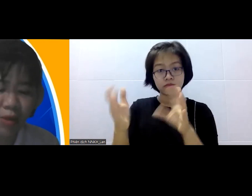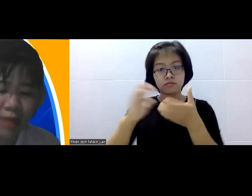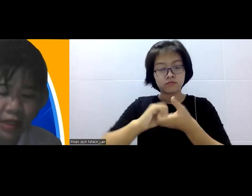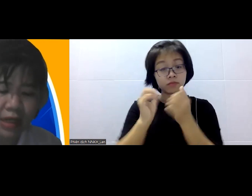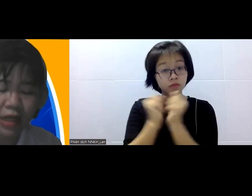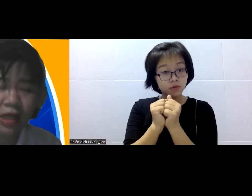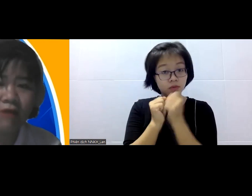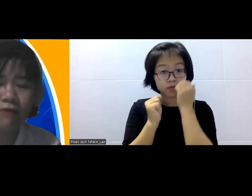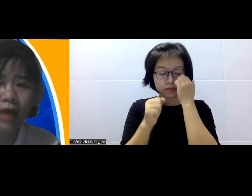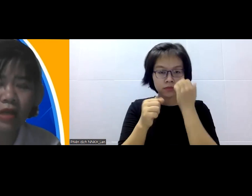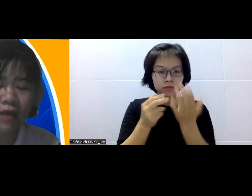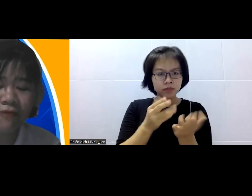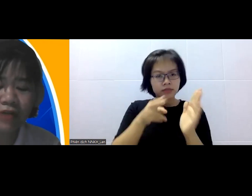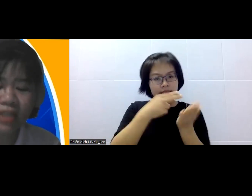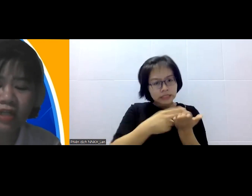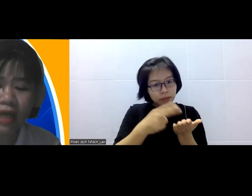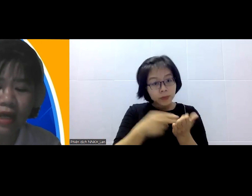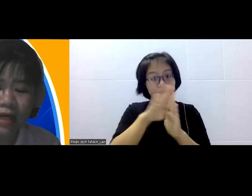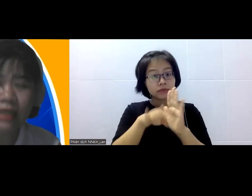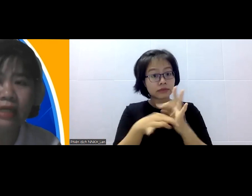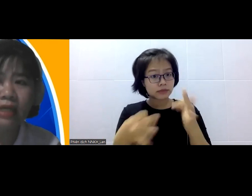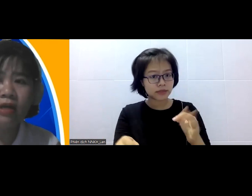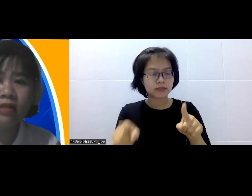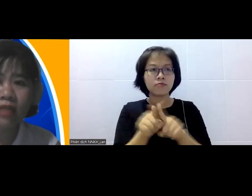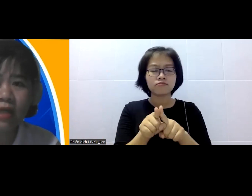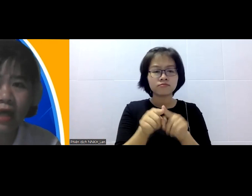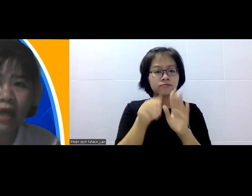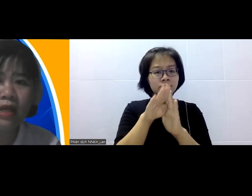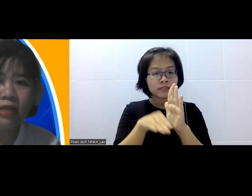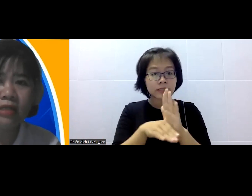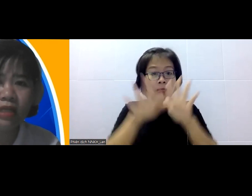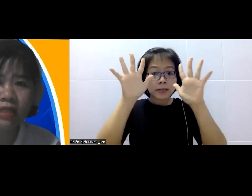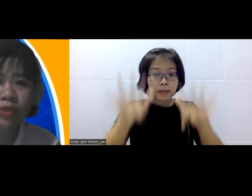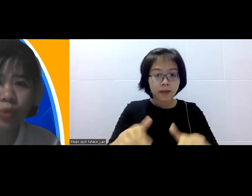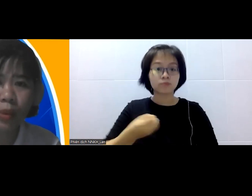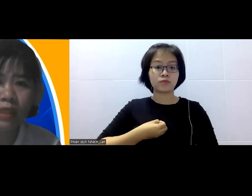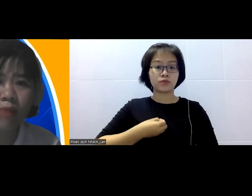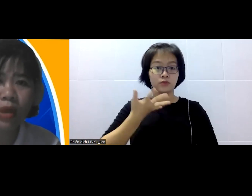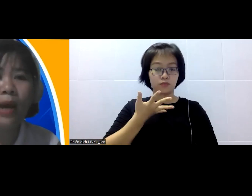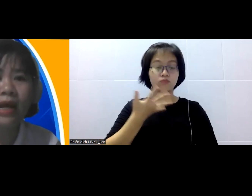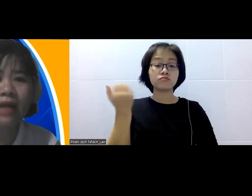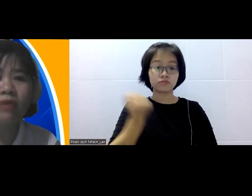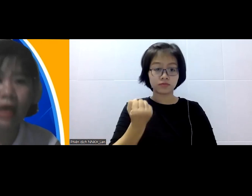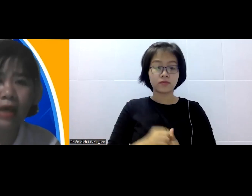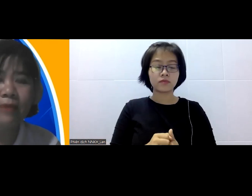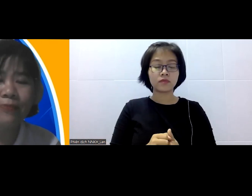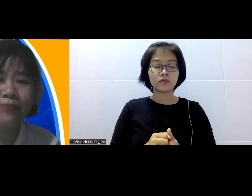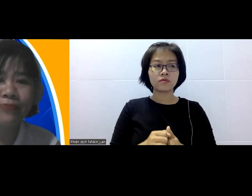những video hấp Hãy subscribe Ghiền không bỏ lỡ những video hấp